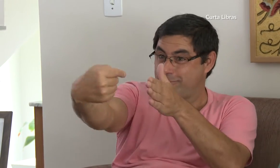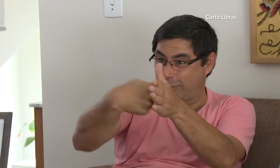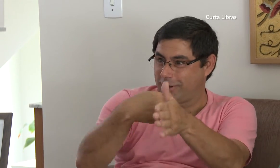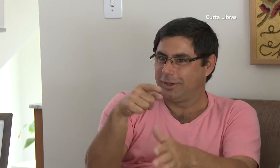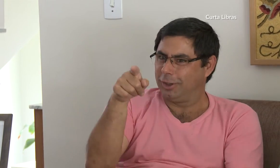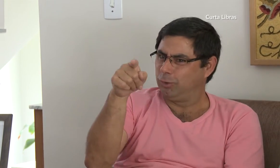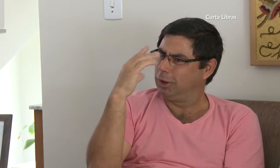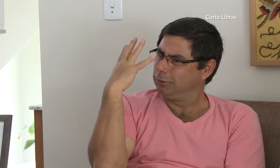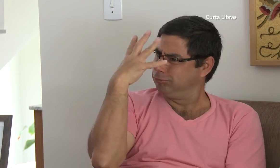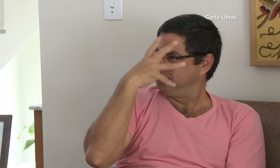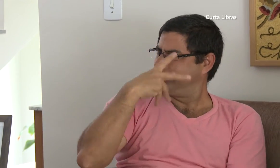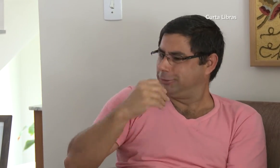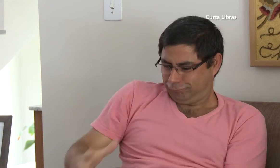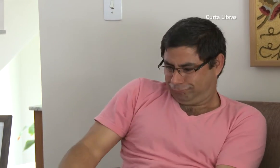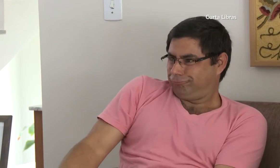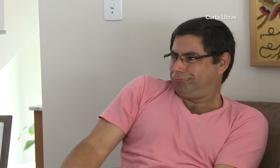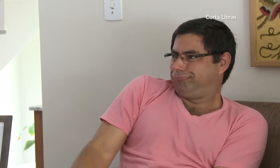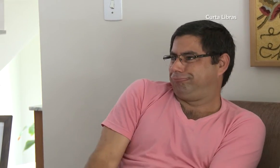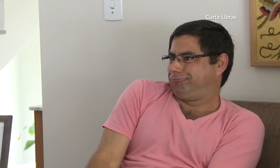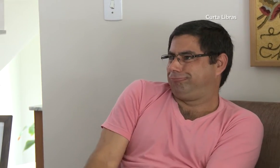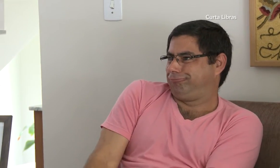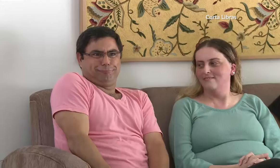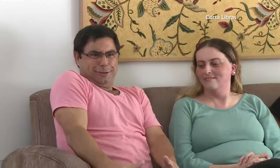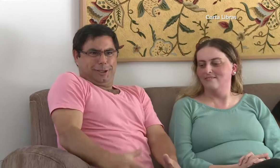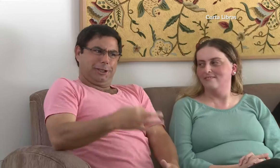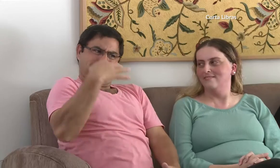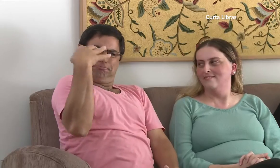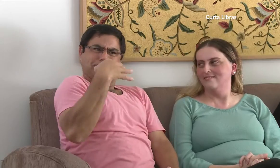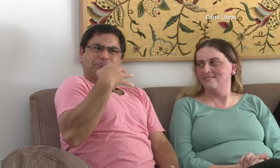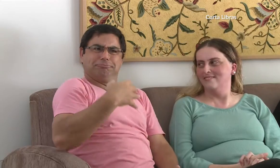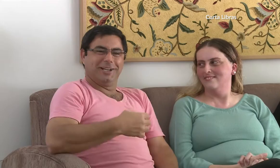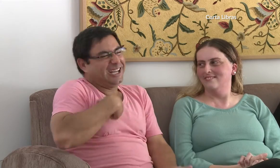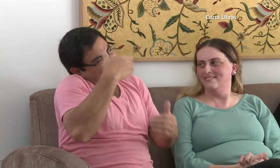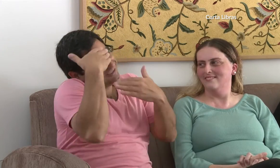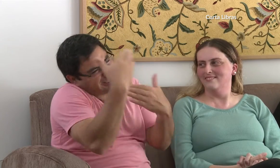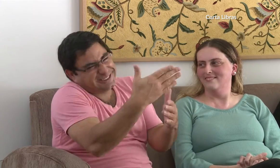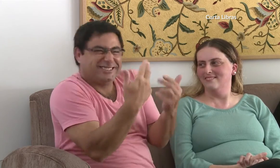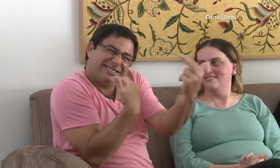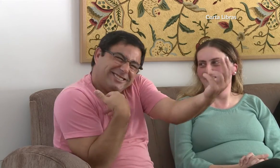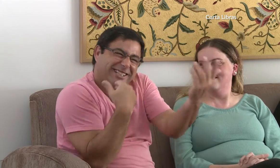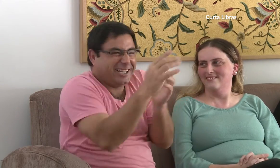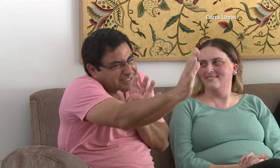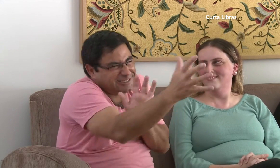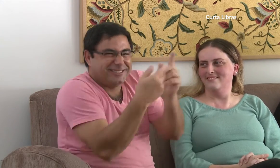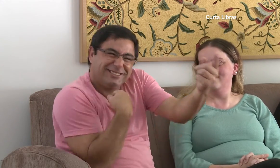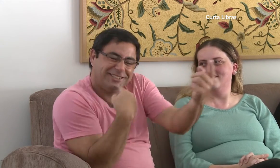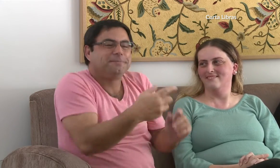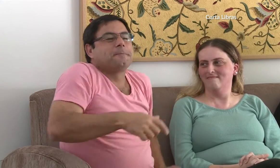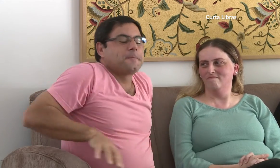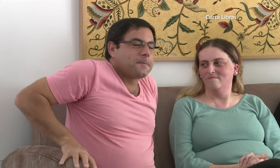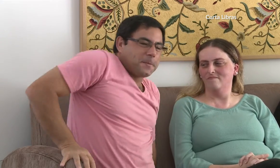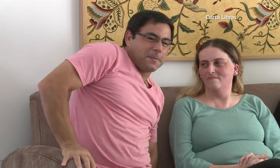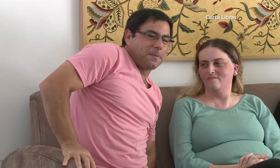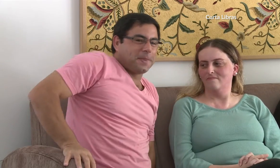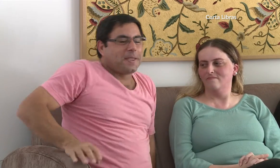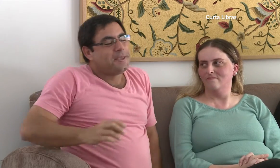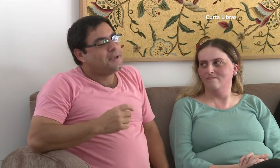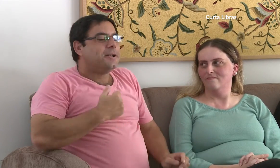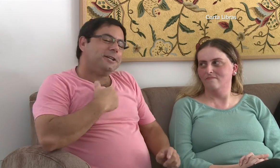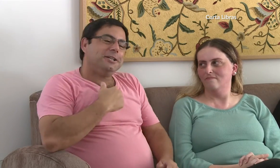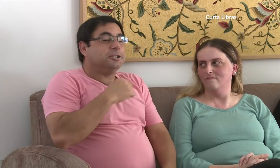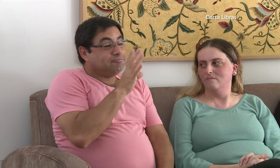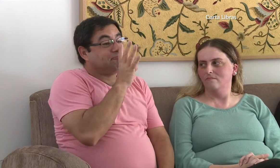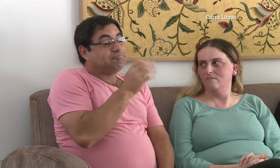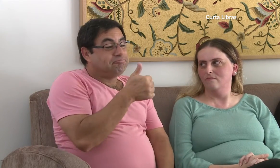Ela dizia que eu era bonito, adorava minhas coxas. Aí, a gente trocava elogios e o tempo foi passando.